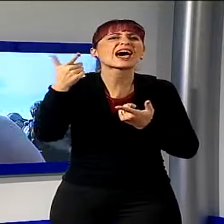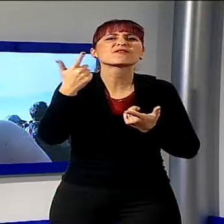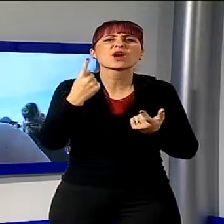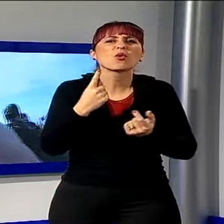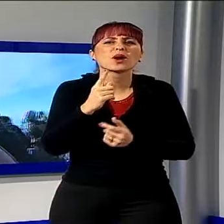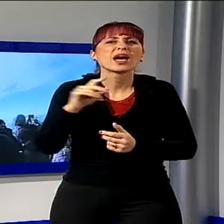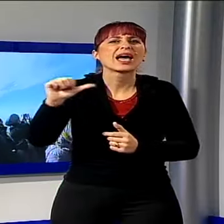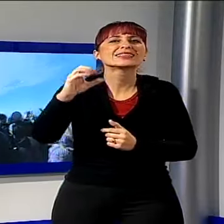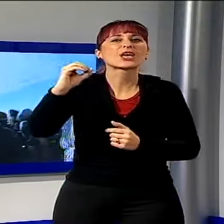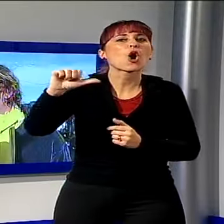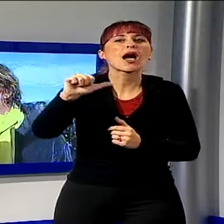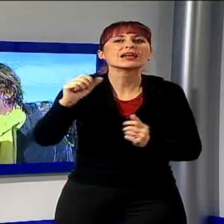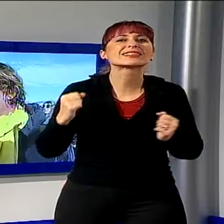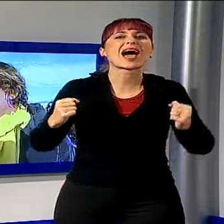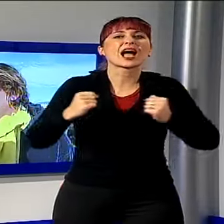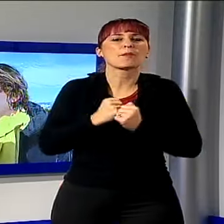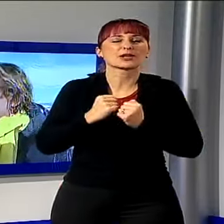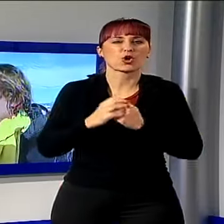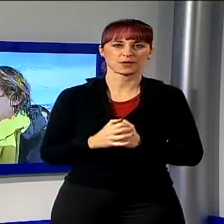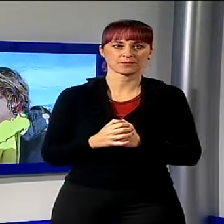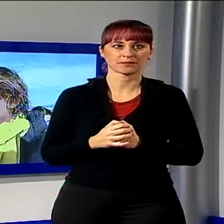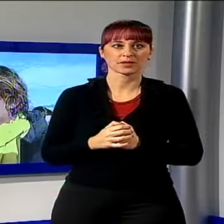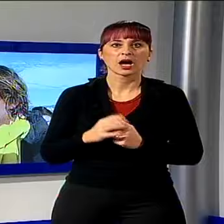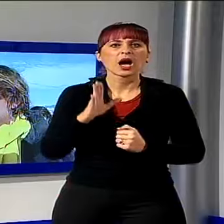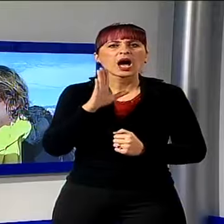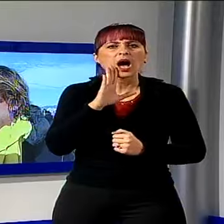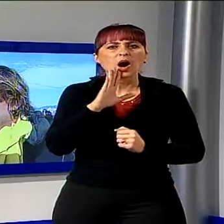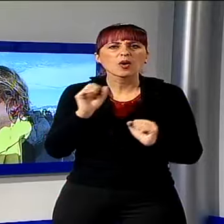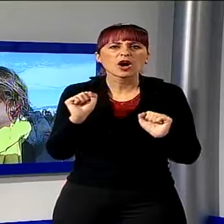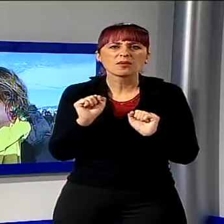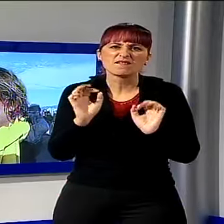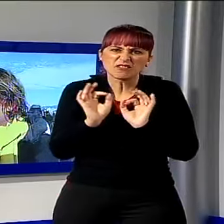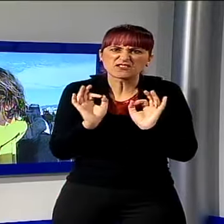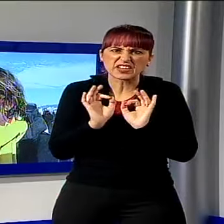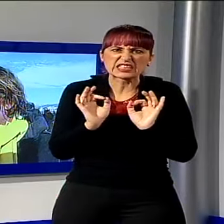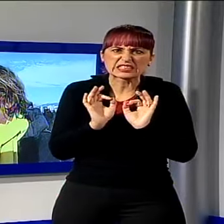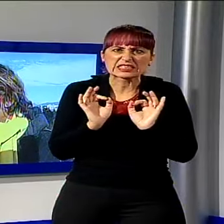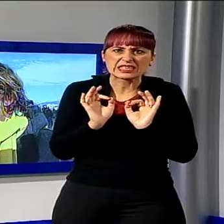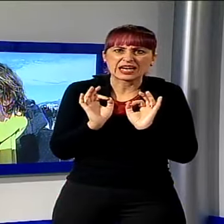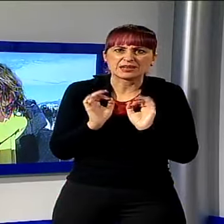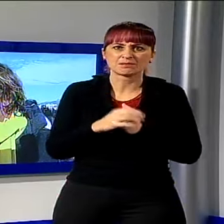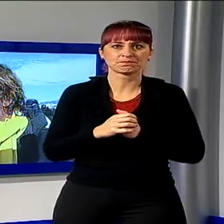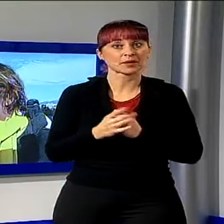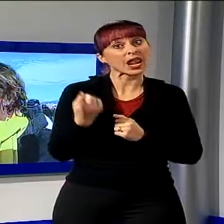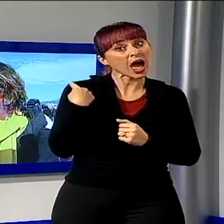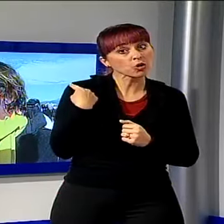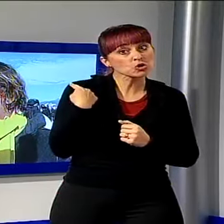SOS accappatoio. L'acqua com'era? Freschina. Freschina? Si stava meglio l'anno scorso? No, meglio quest